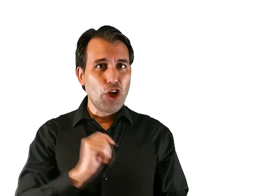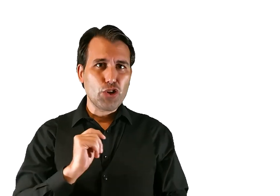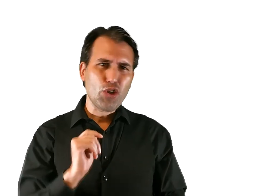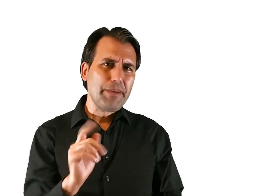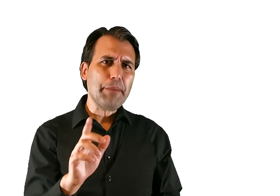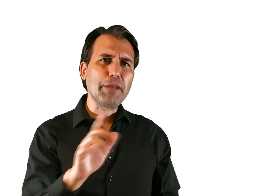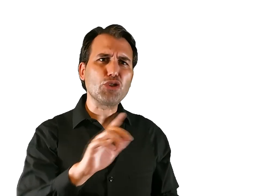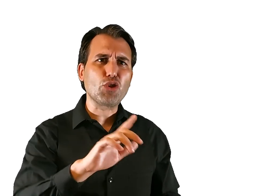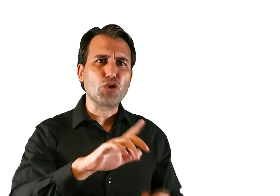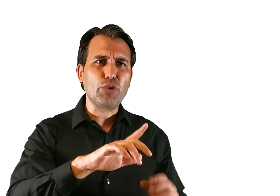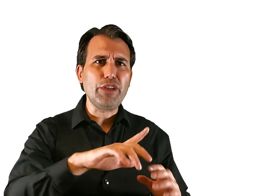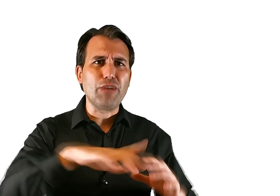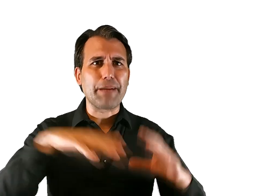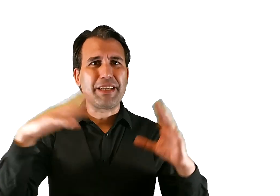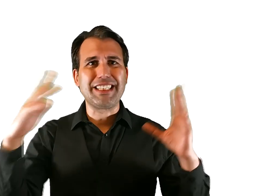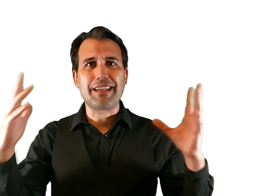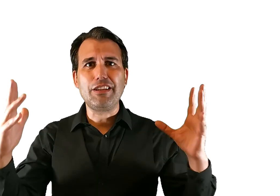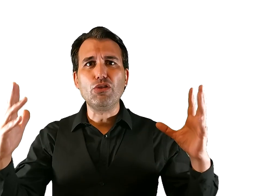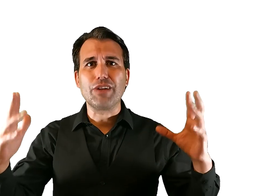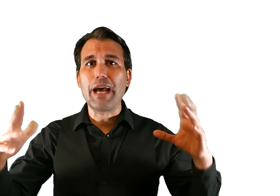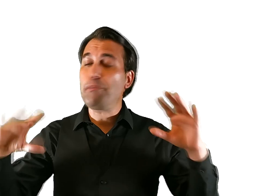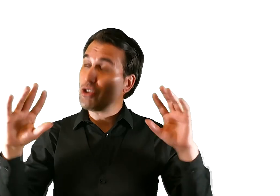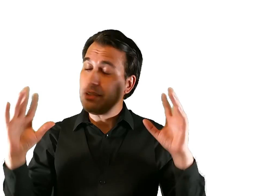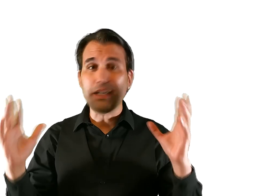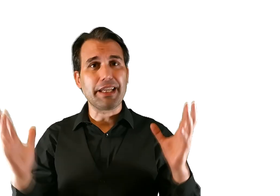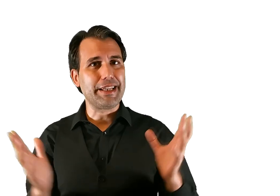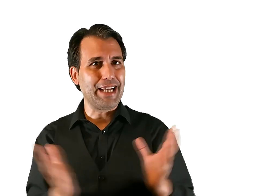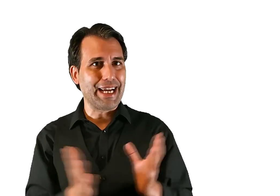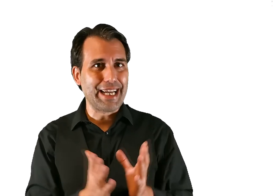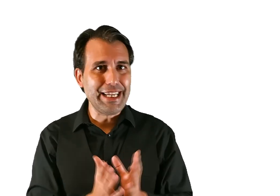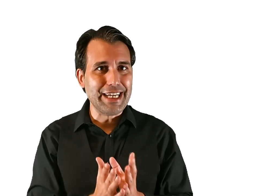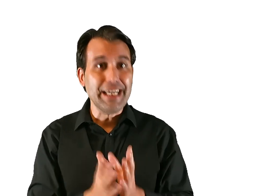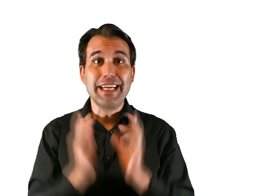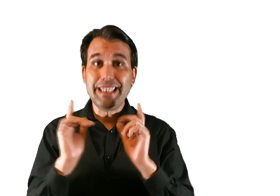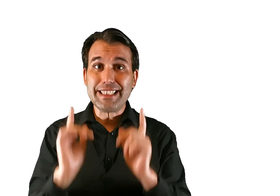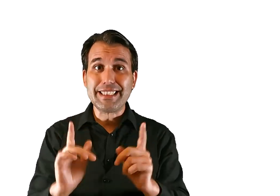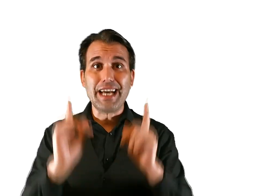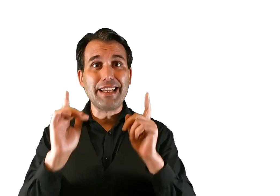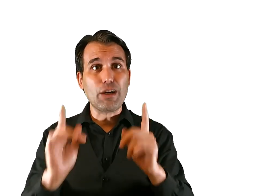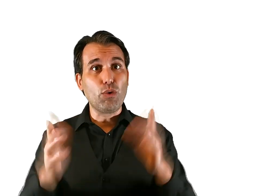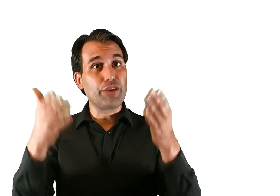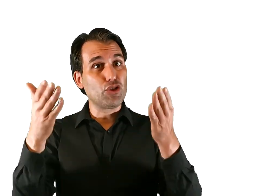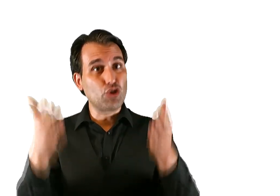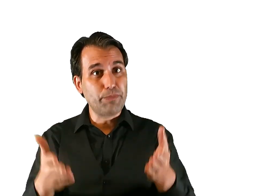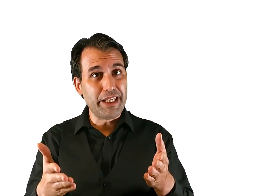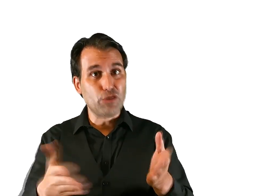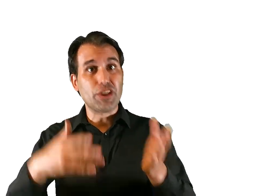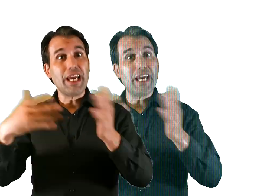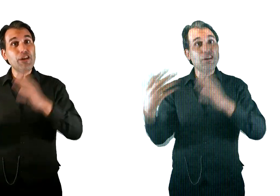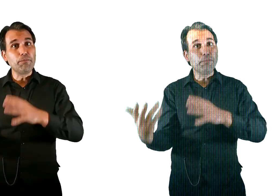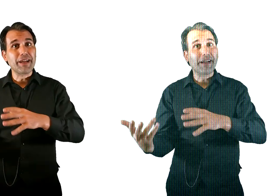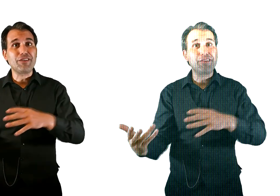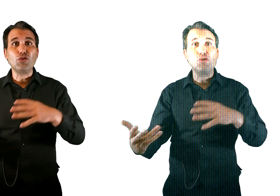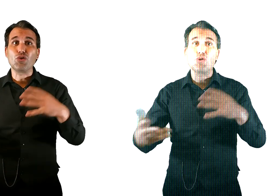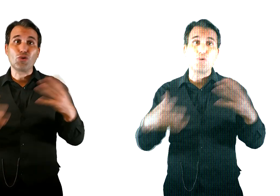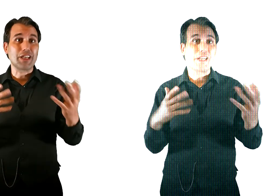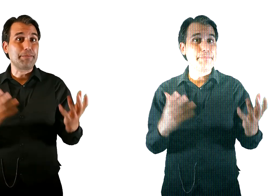todavía podemos construir una representación aproximada de la realidad y estar de acuerdo en sus méritos en comparación con otras